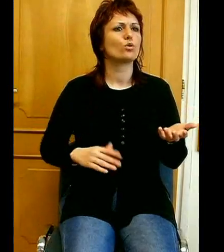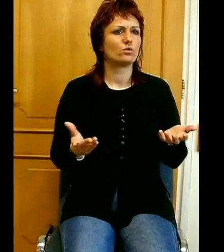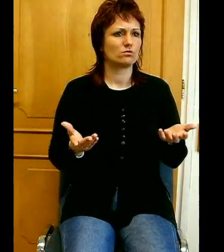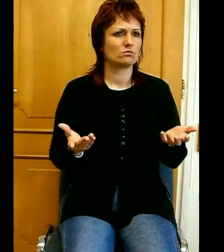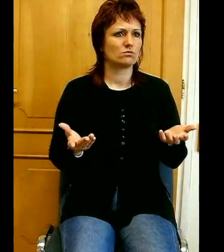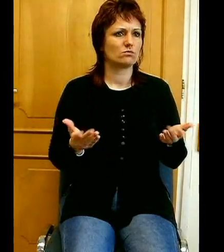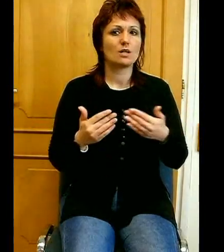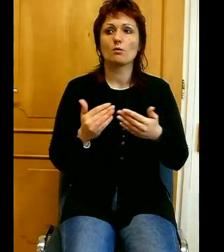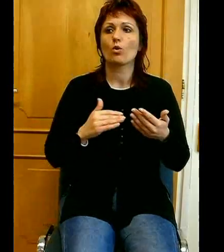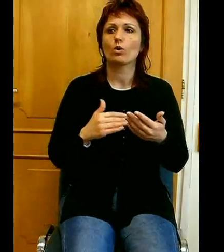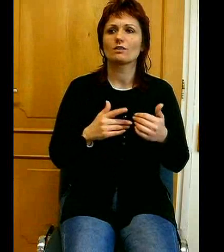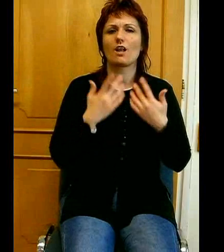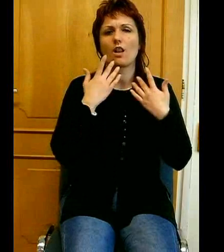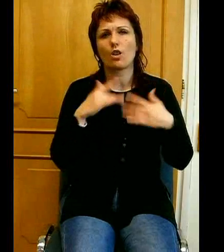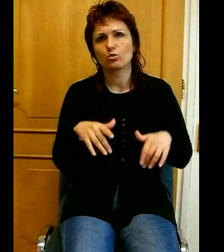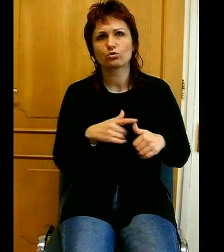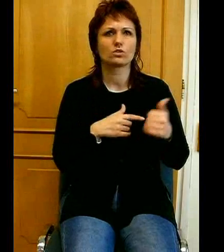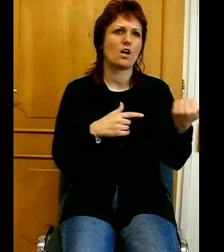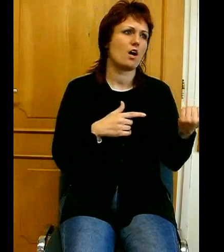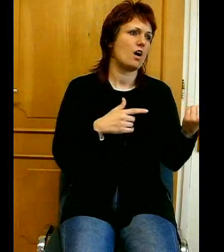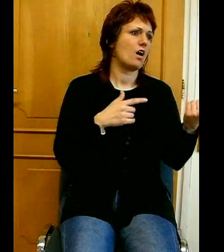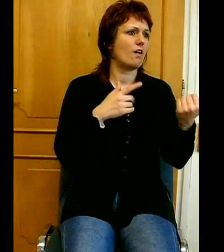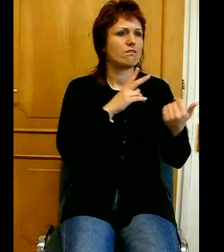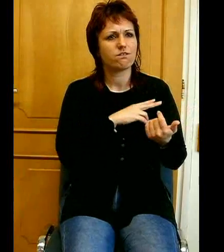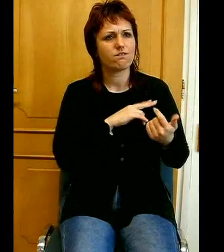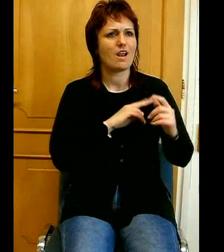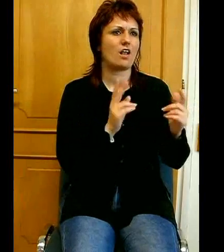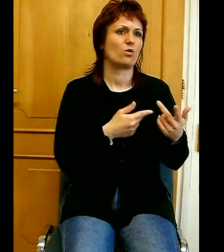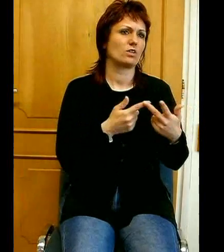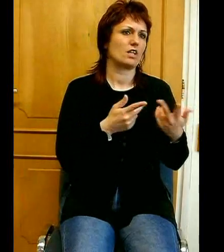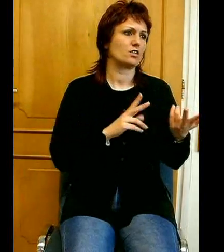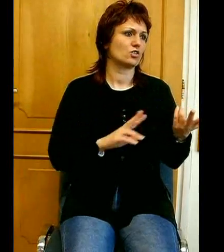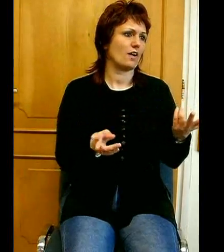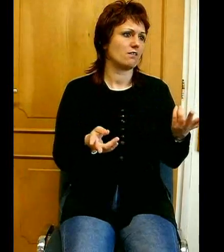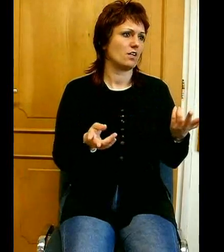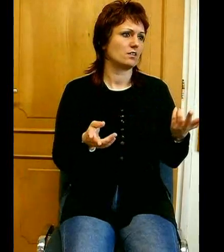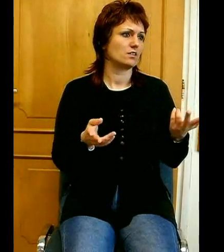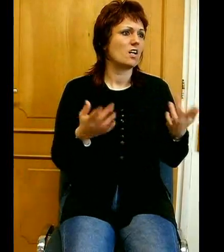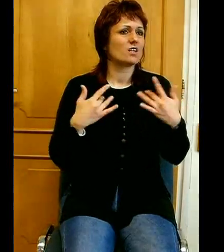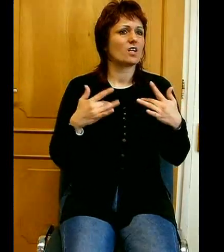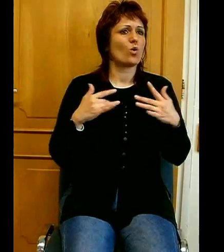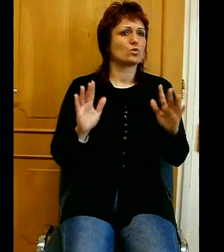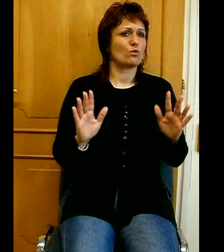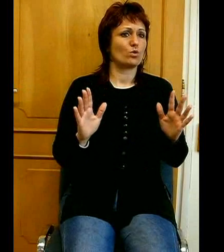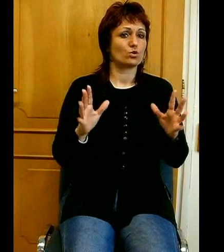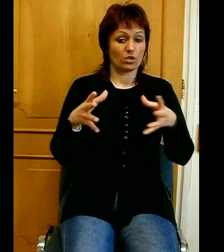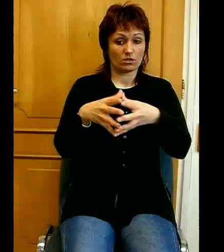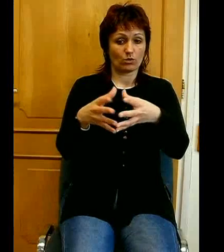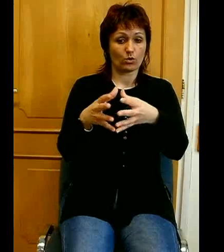lustaság van, felelőtlenség van. És ha valaki közömbös annak a közösségnek a jövőjét illetően, amelyikben